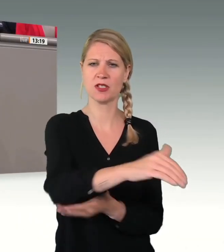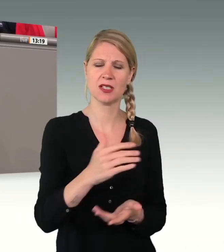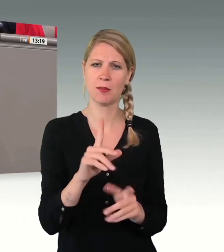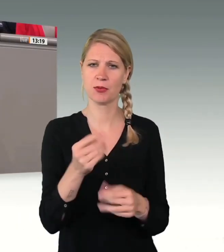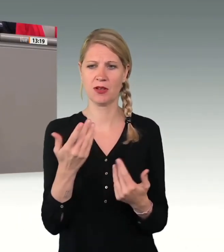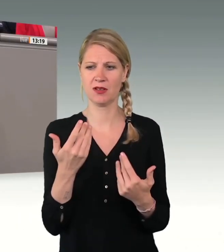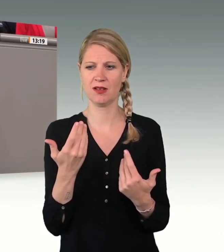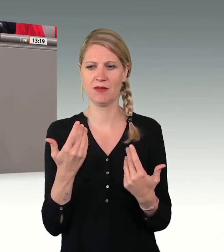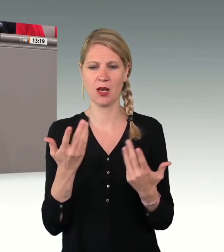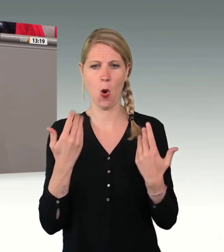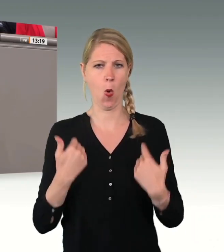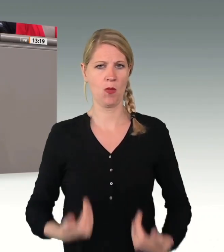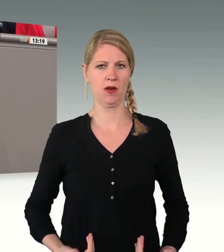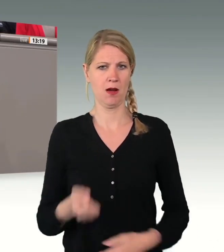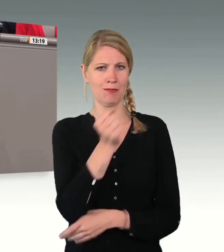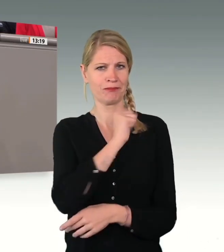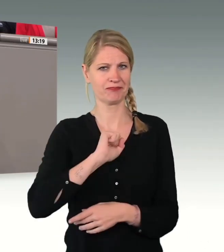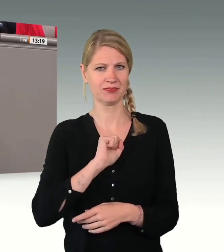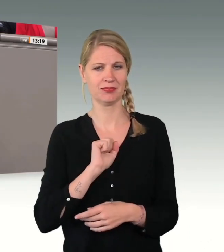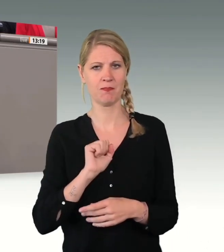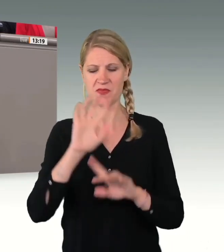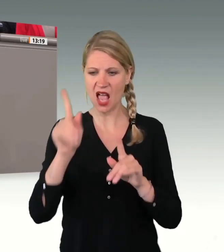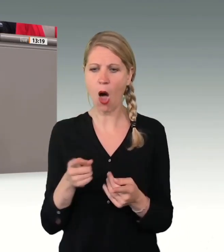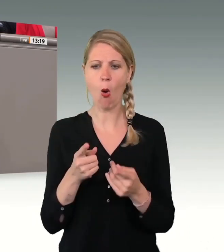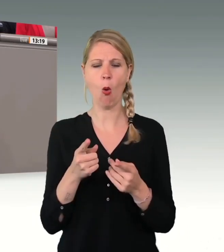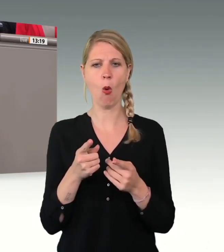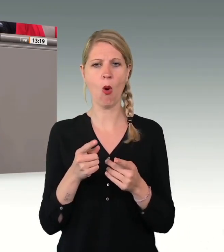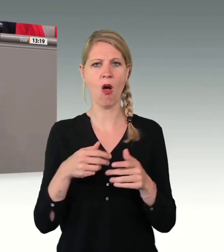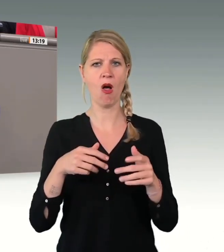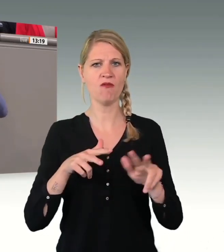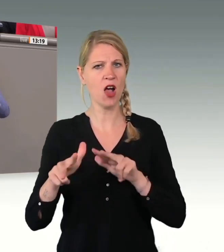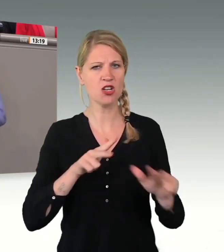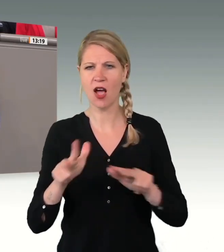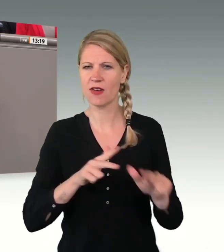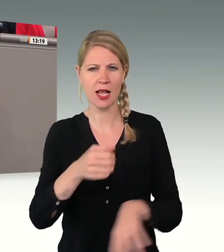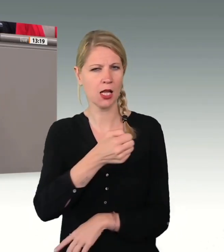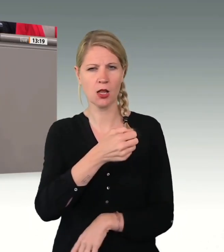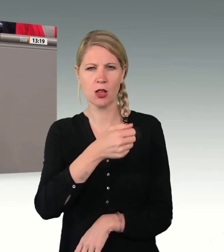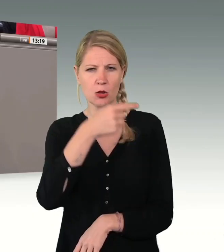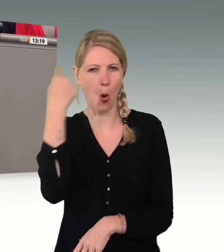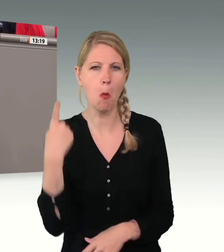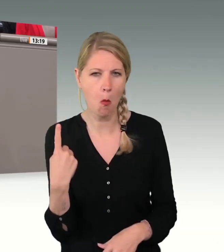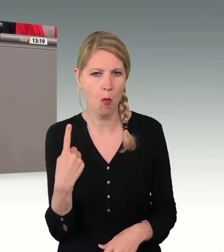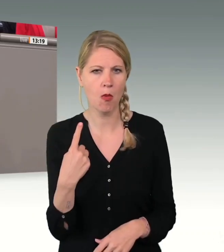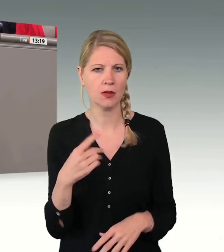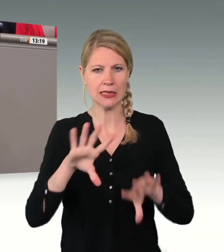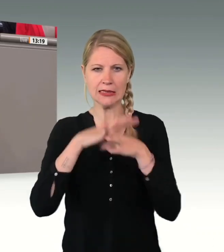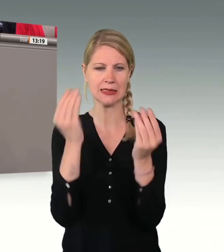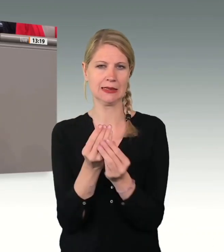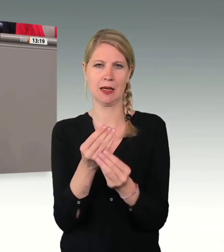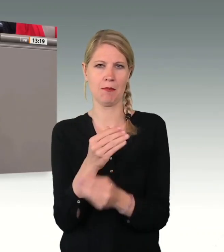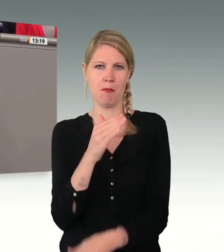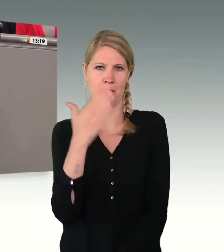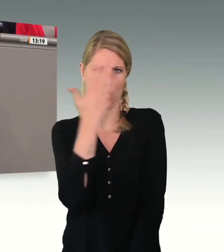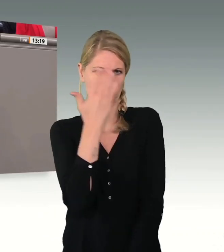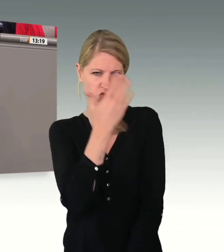humanitär, es ist volkswirtschaftlich dumm und es ist gesellschaftlich dämlich. Wenn Sie es fordern, dann sind Sie hoffentlich ganz